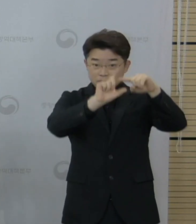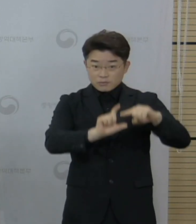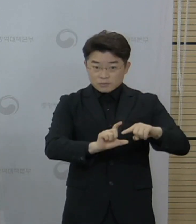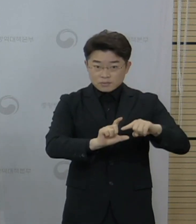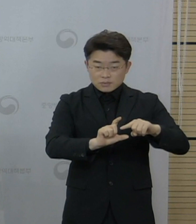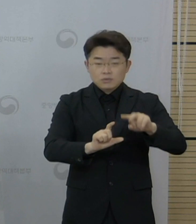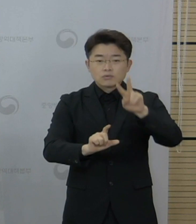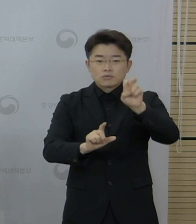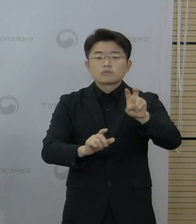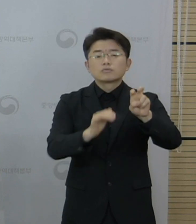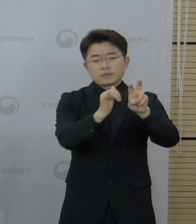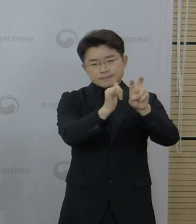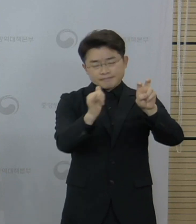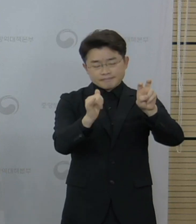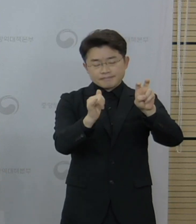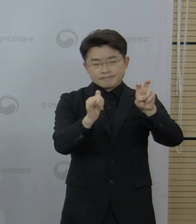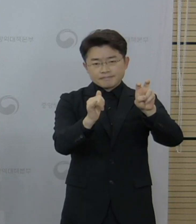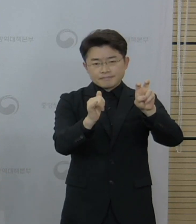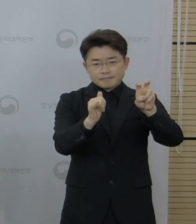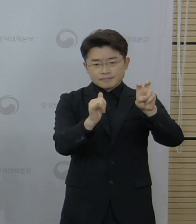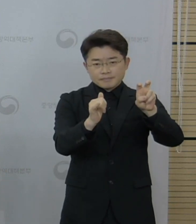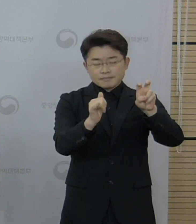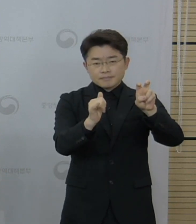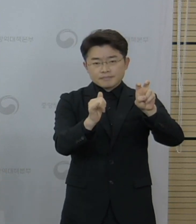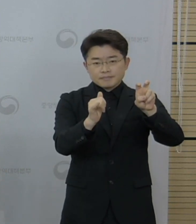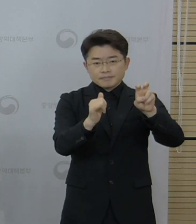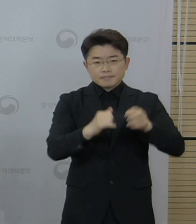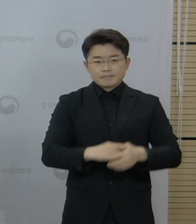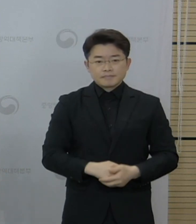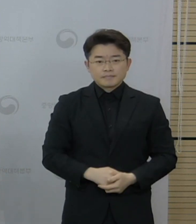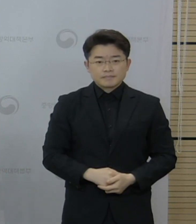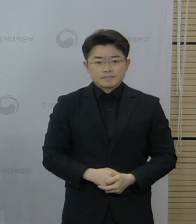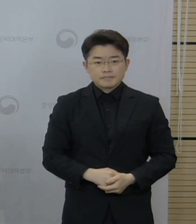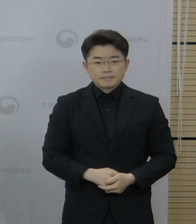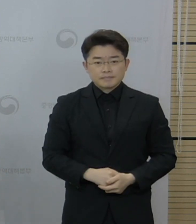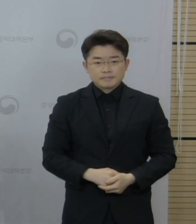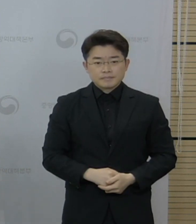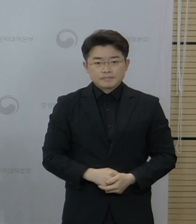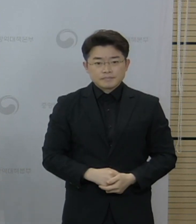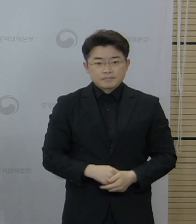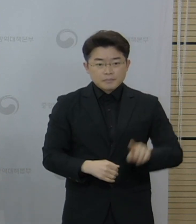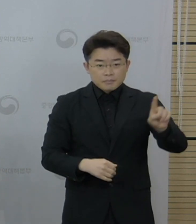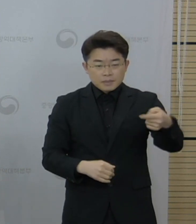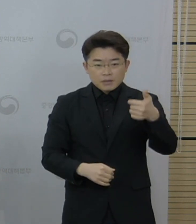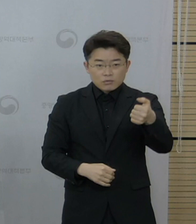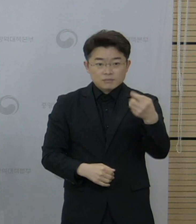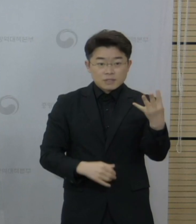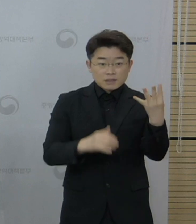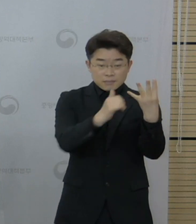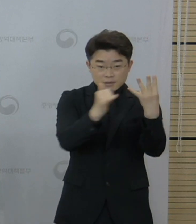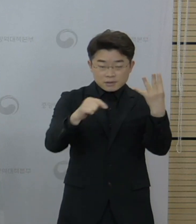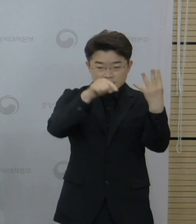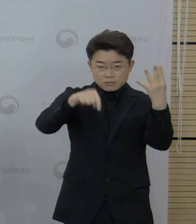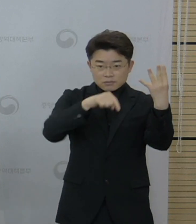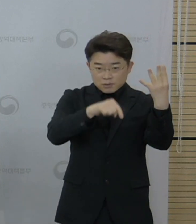22명이며, 한 주간 해외 유입 확진자 154명 중